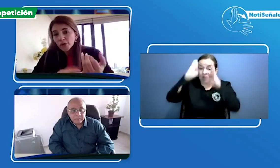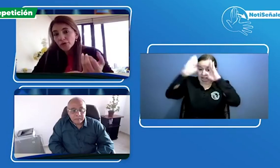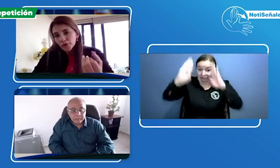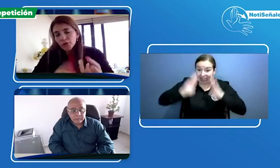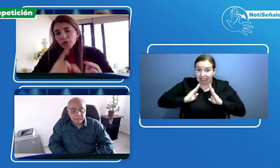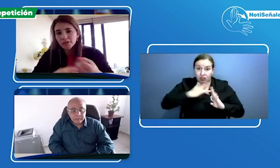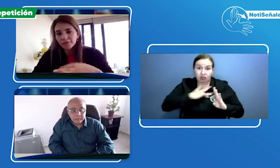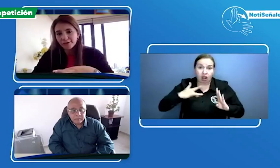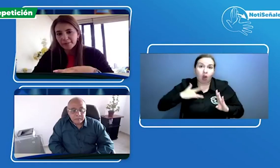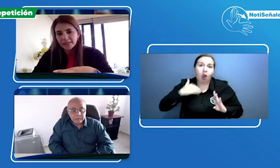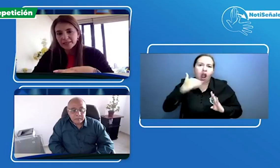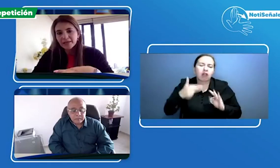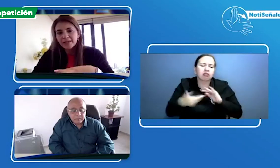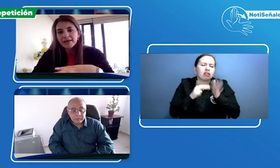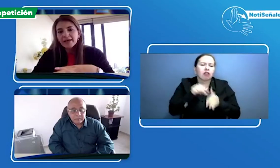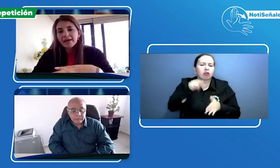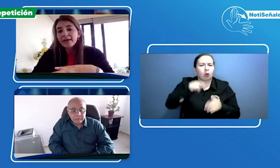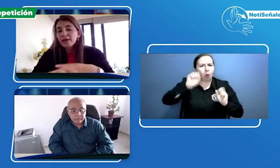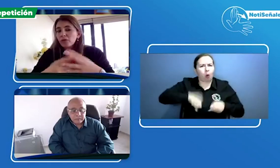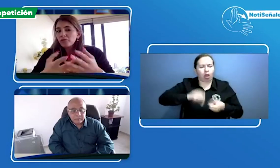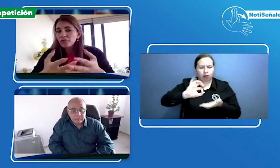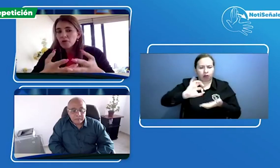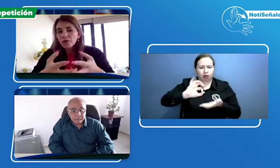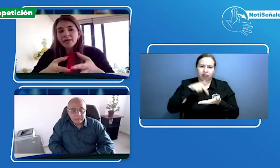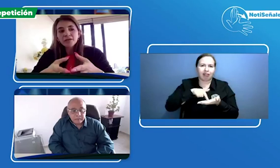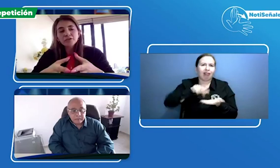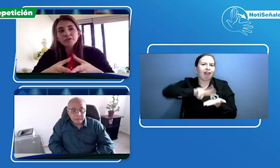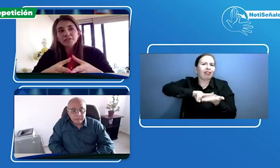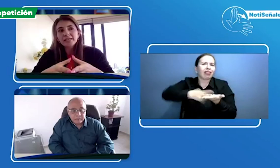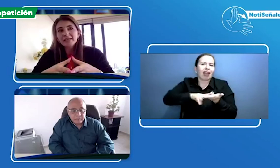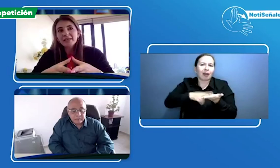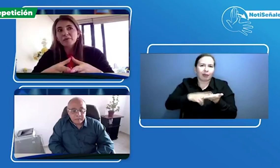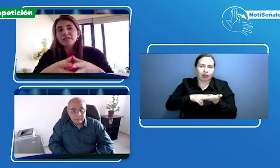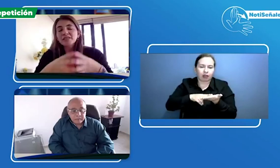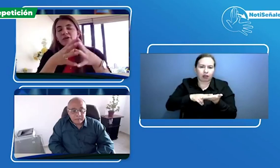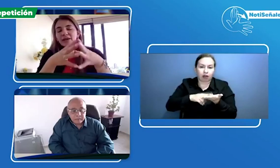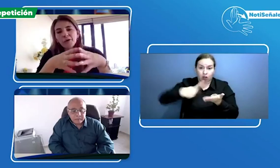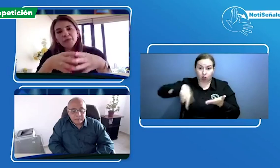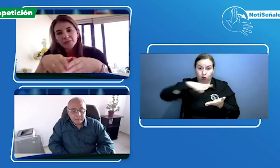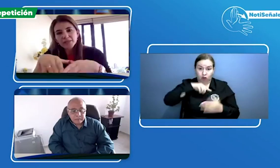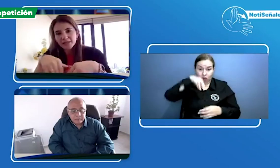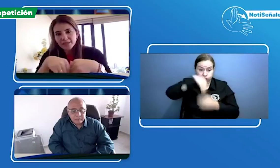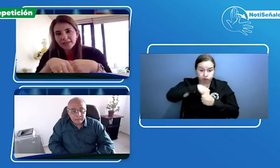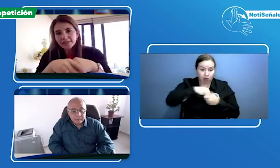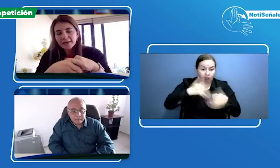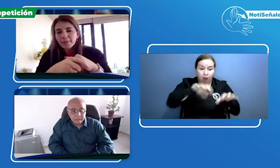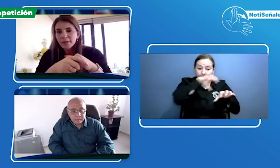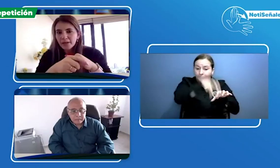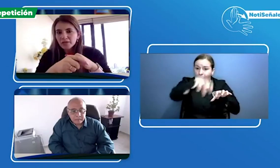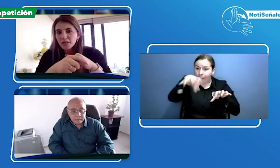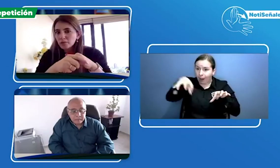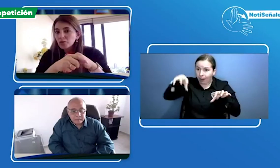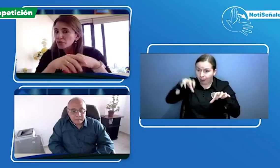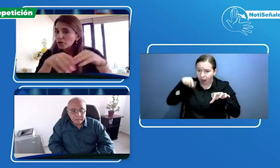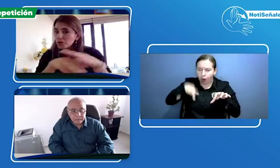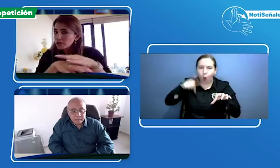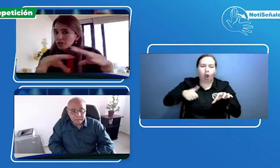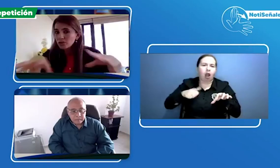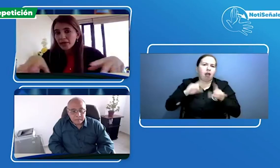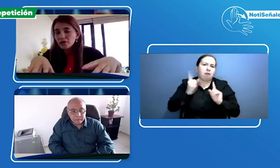odontólogos y enfermeros. ¿Cómo funciona? Nosotros la tenemos dentro de cada una de nuestras sedes primero salimos con todos nuestros centros médicos